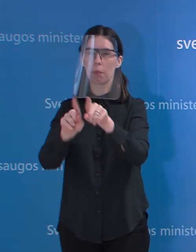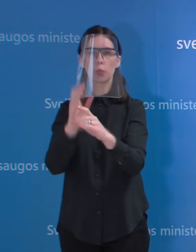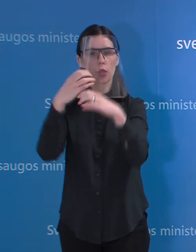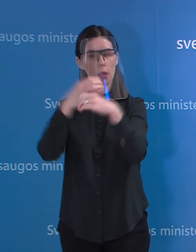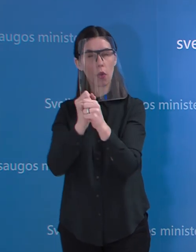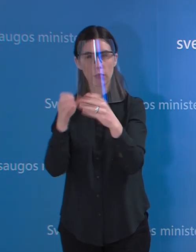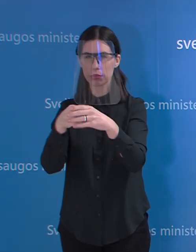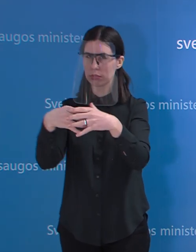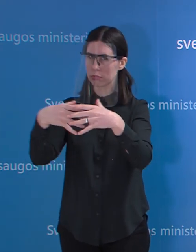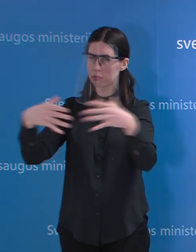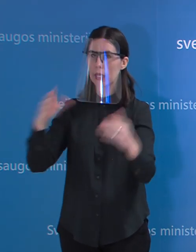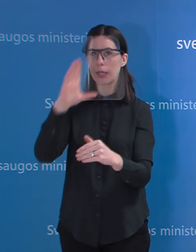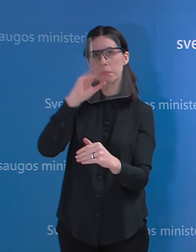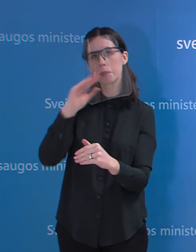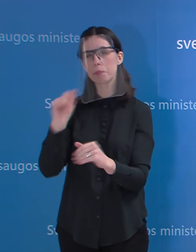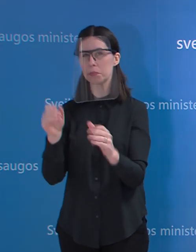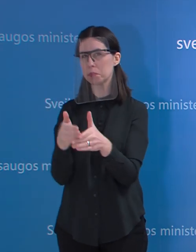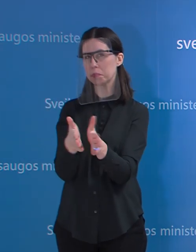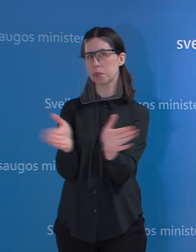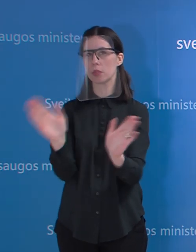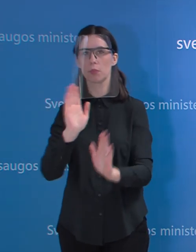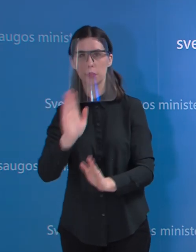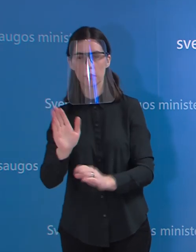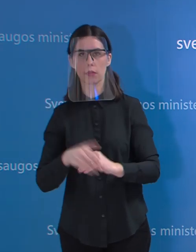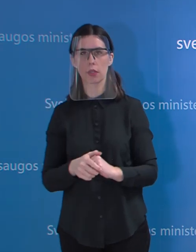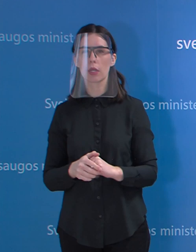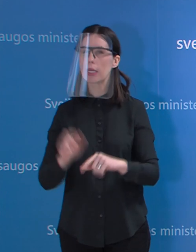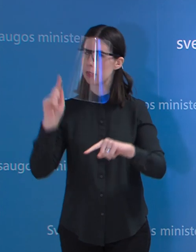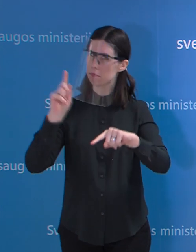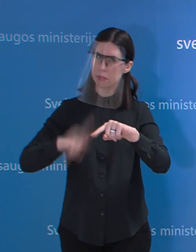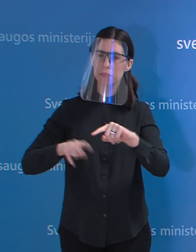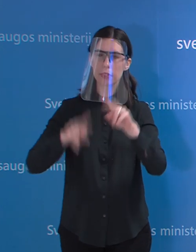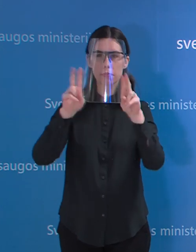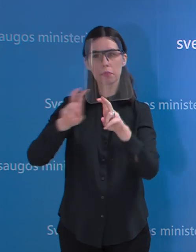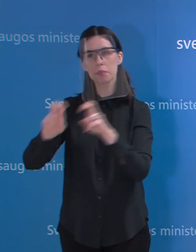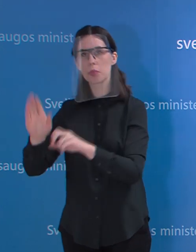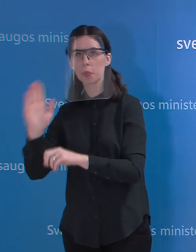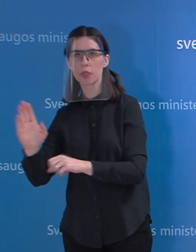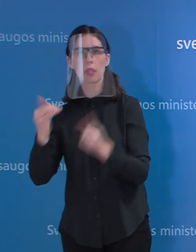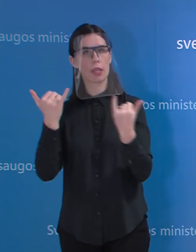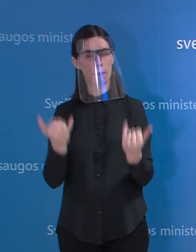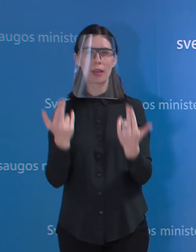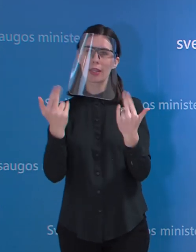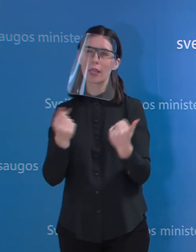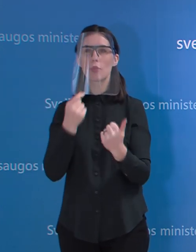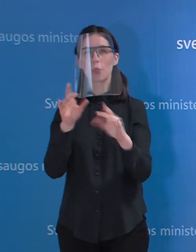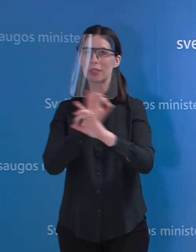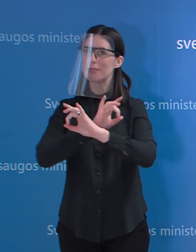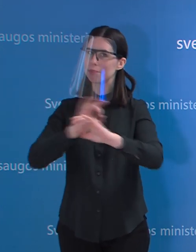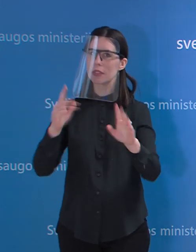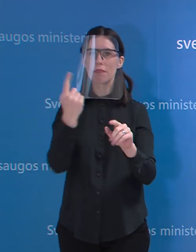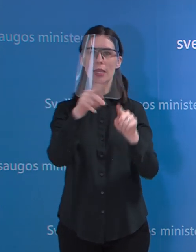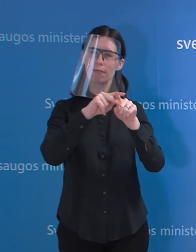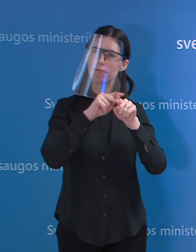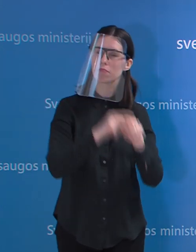ir greičiau bus galima ištirti, kol kas taip, kai kam tenka palaukti, reikia turėti